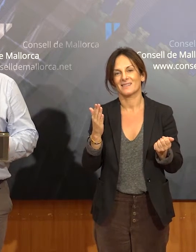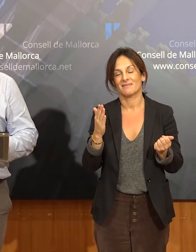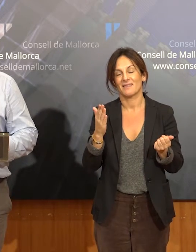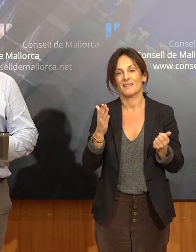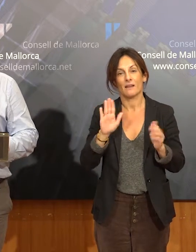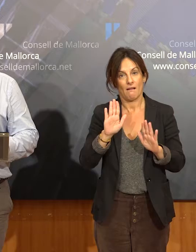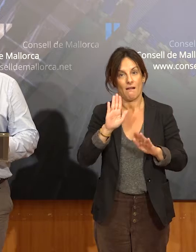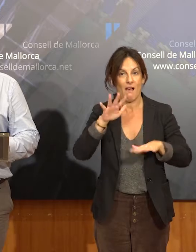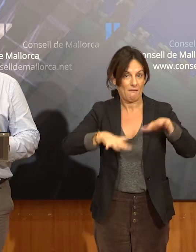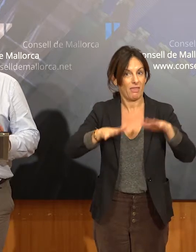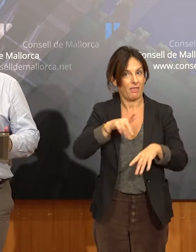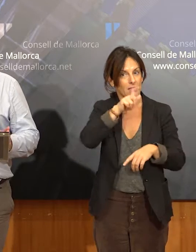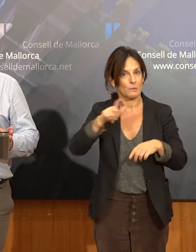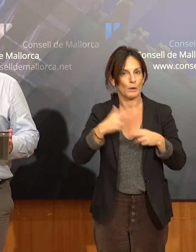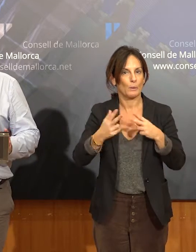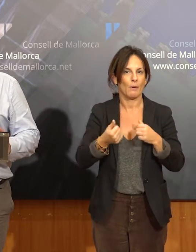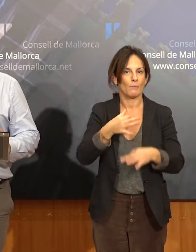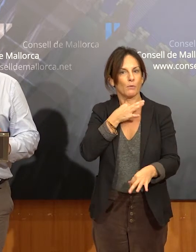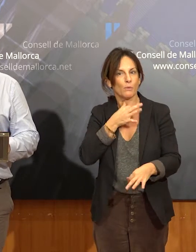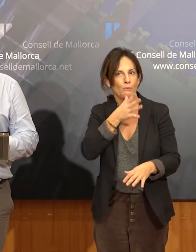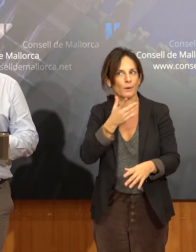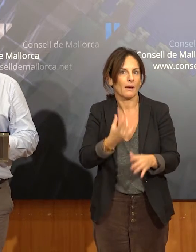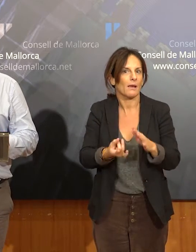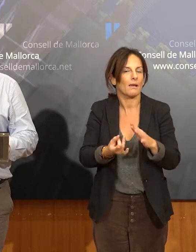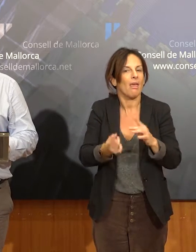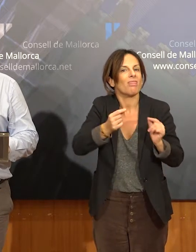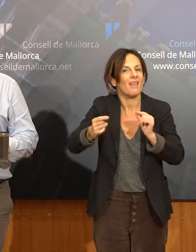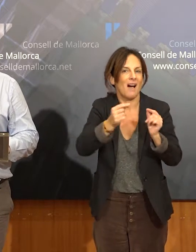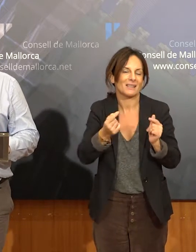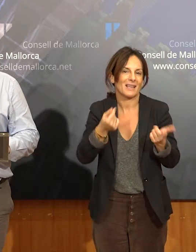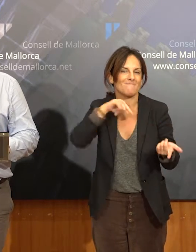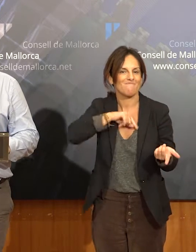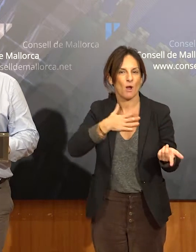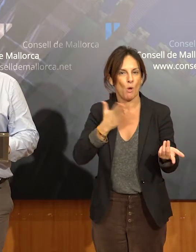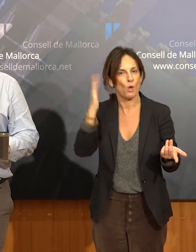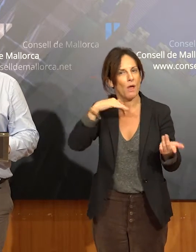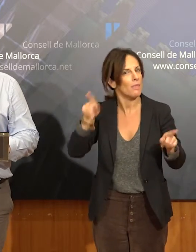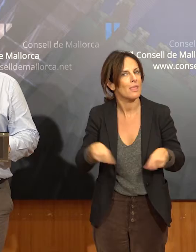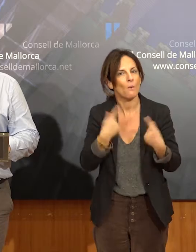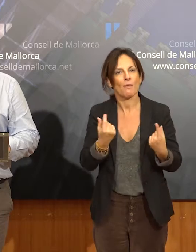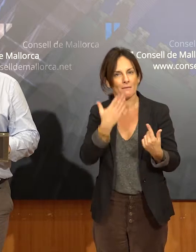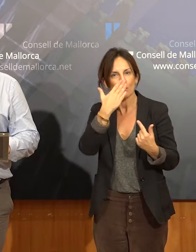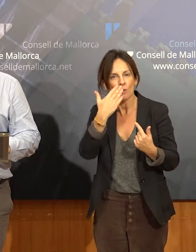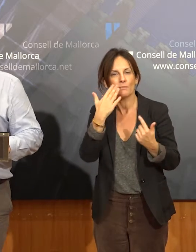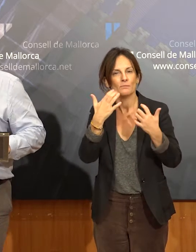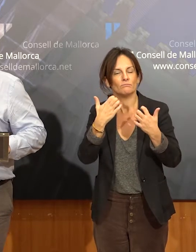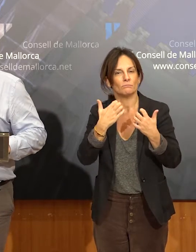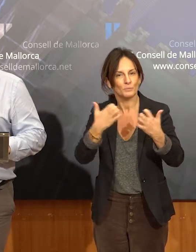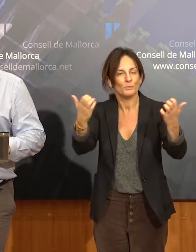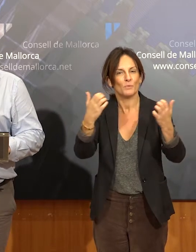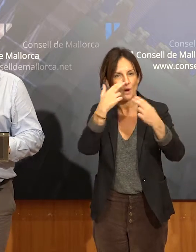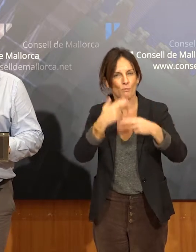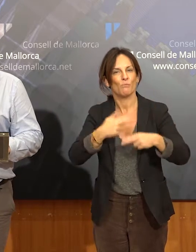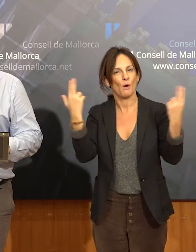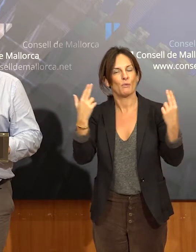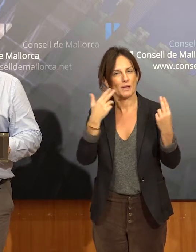política. La idea és aquesta i aquesta vegada duim aquí a Begoña de San José